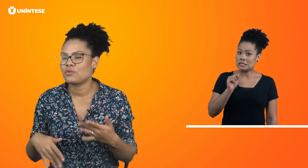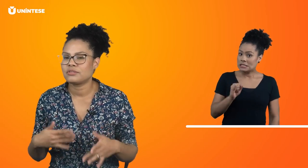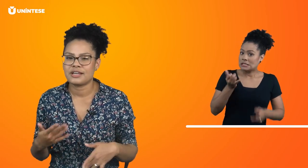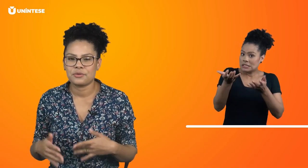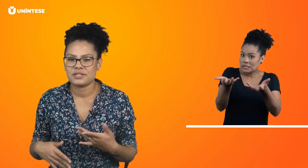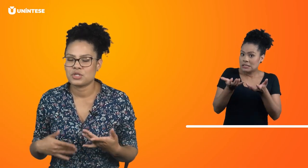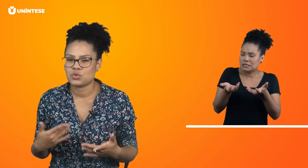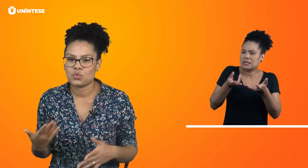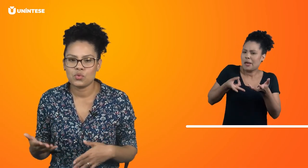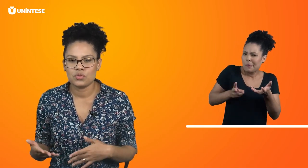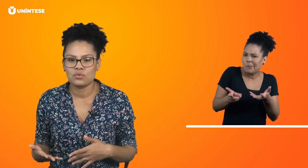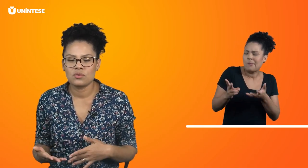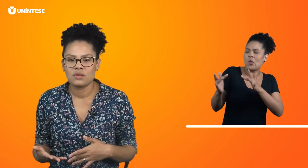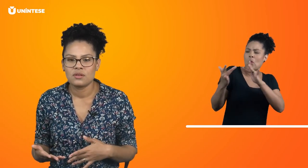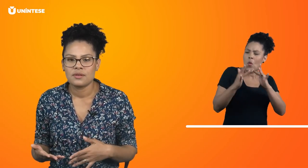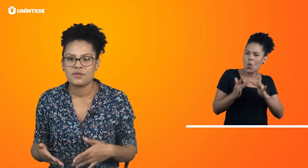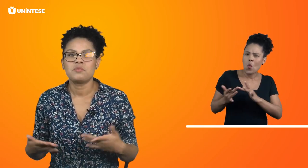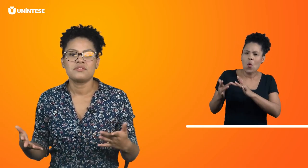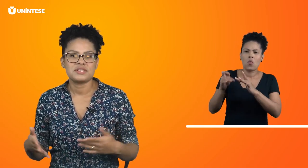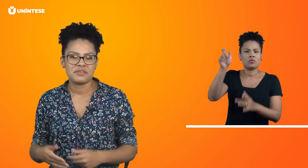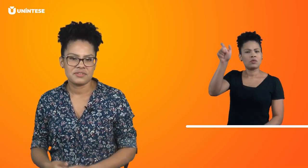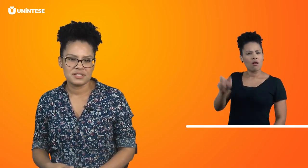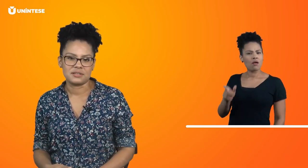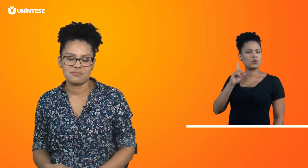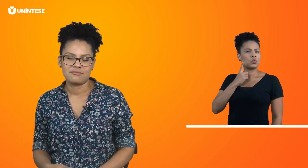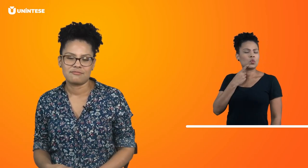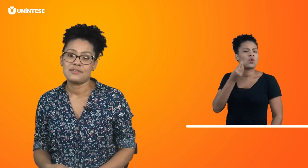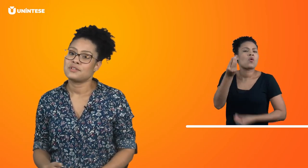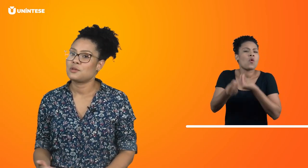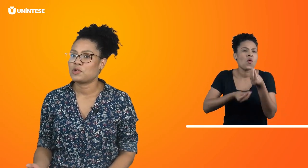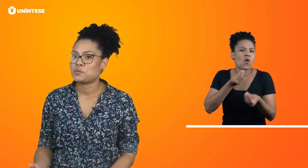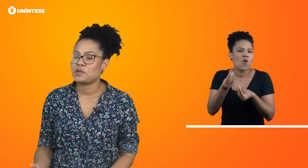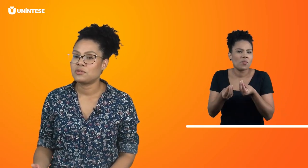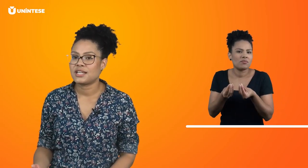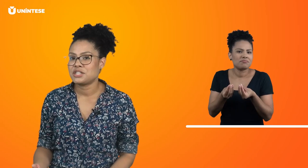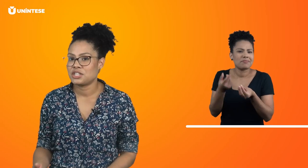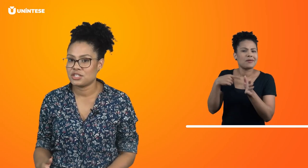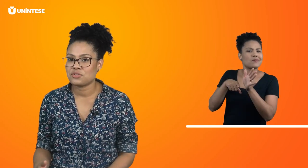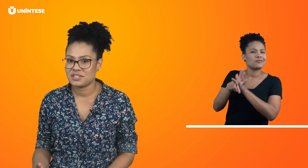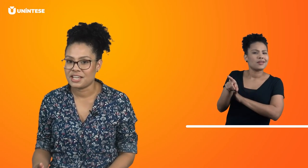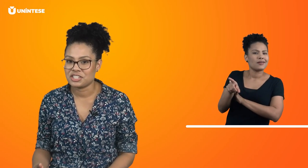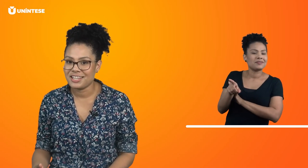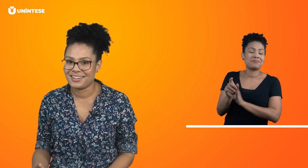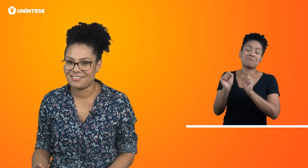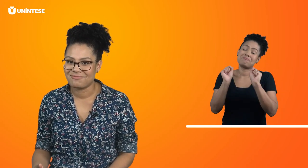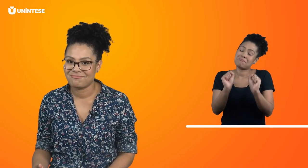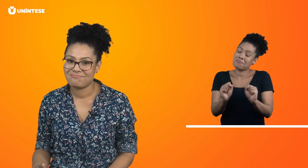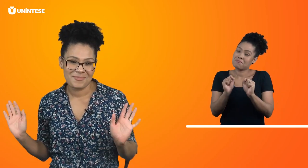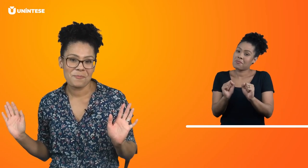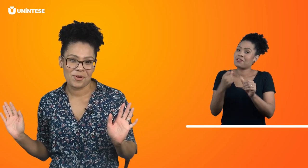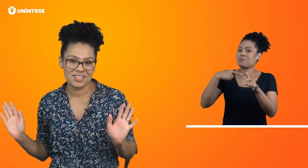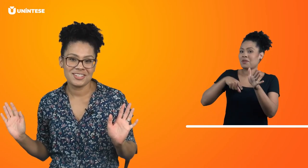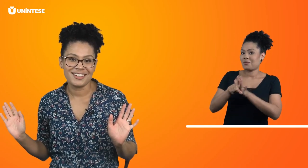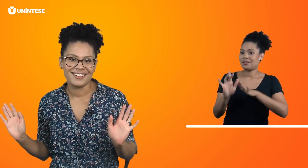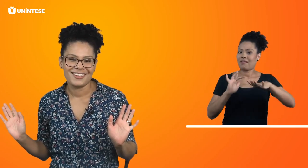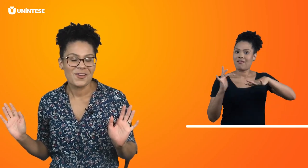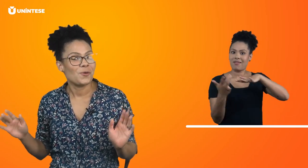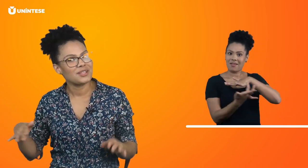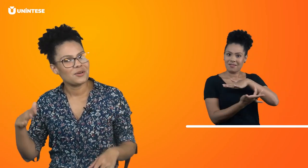contato com esse surdo, como que você vai fazer? Você pode perguntar às redes sociais dele. Pode ser? Ou então